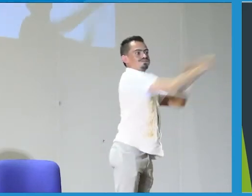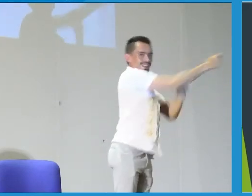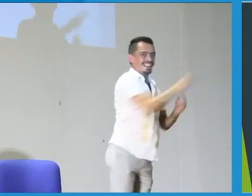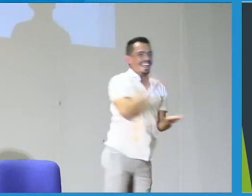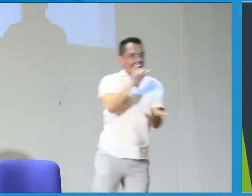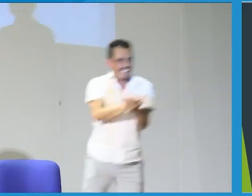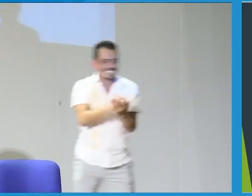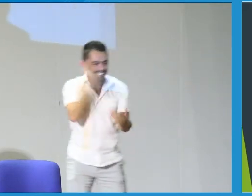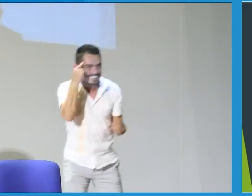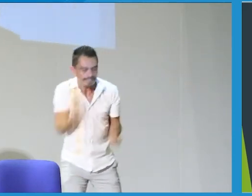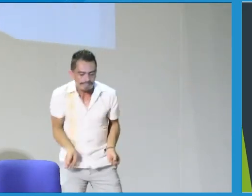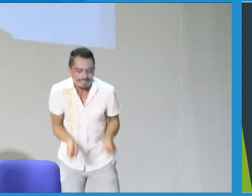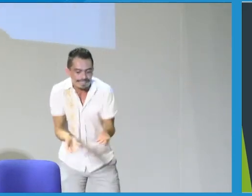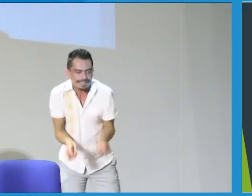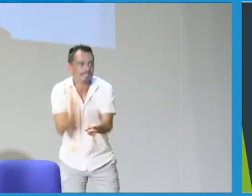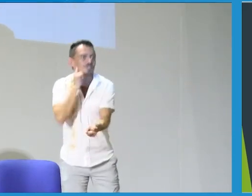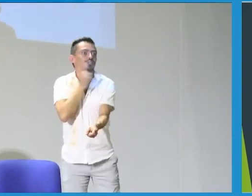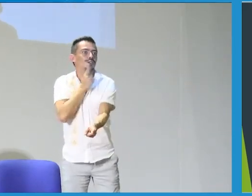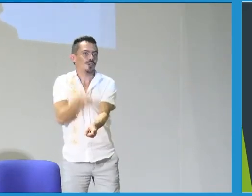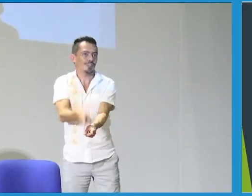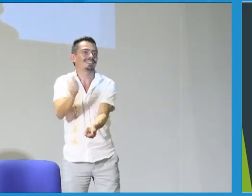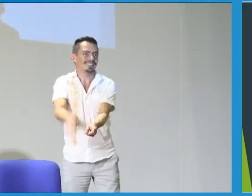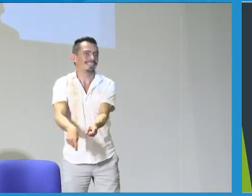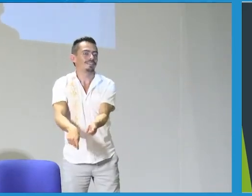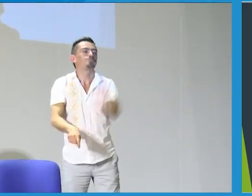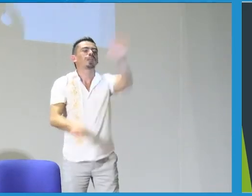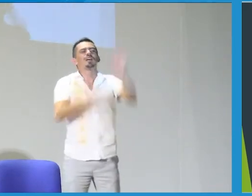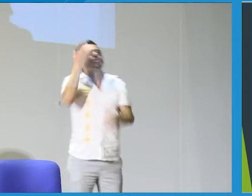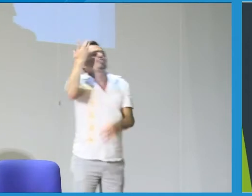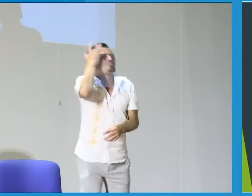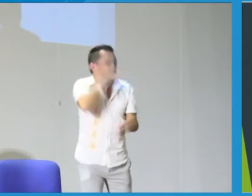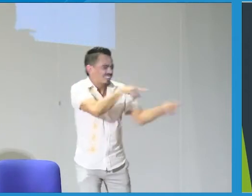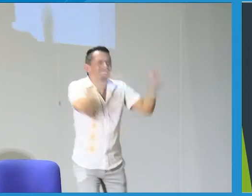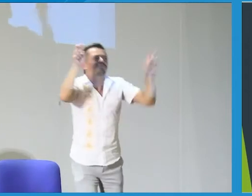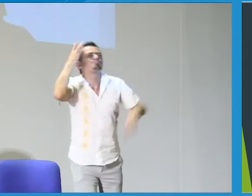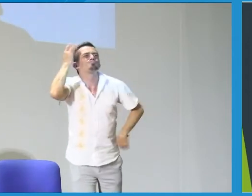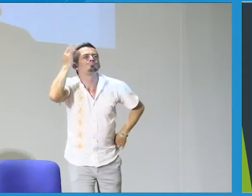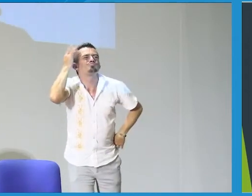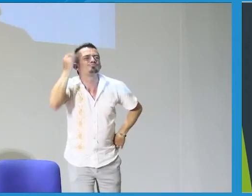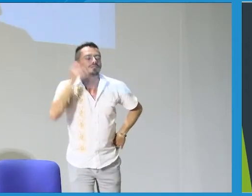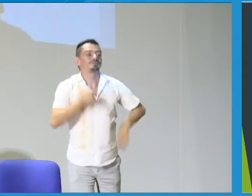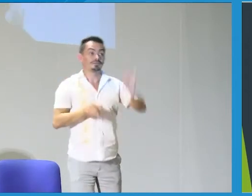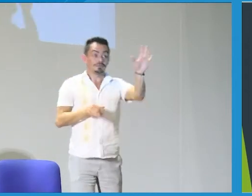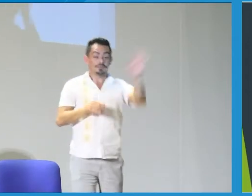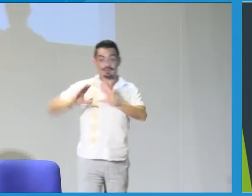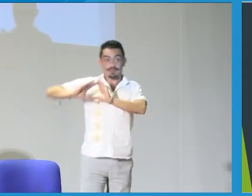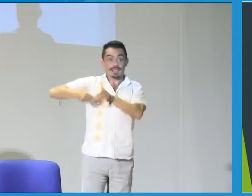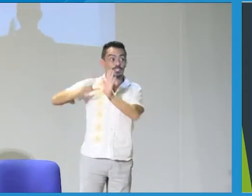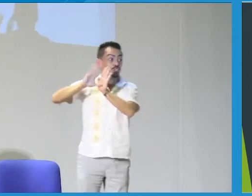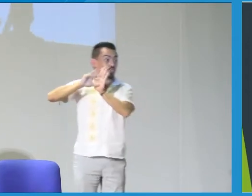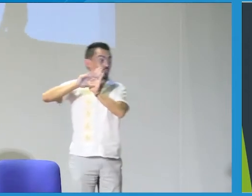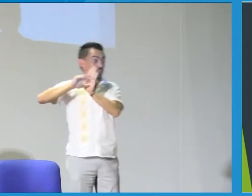niños entiendan un poco, ¿sí? ¿Qué es su historia? ¿Cómo es esto? Y ese input es el que le tenemos que dar a los niños sordos.